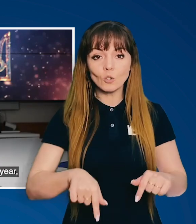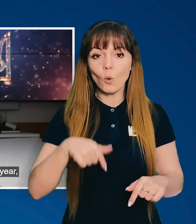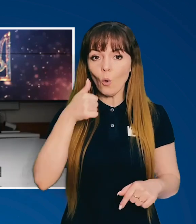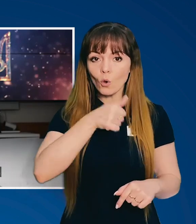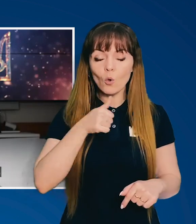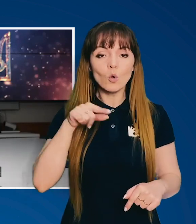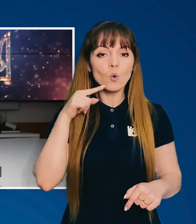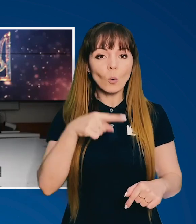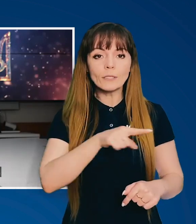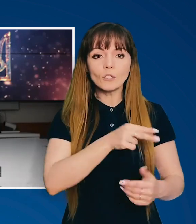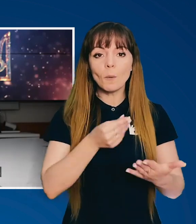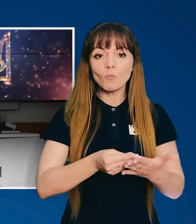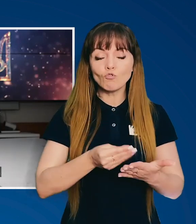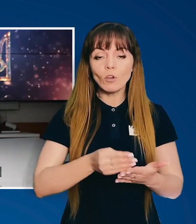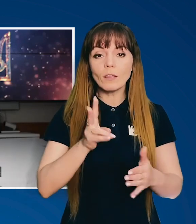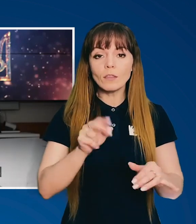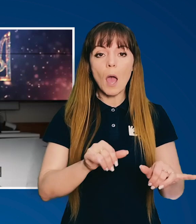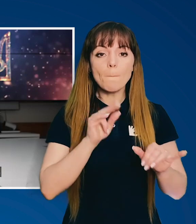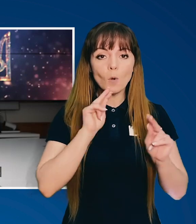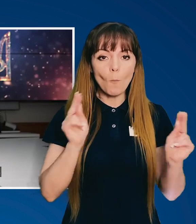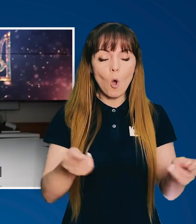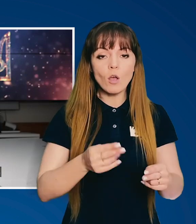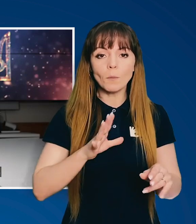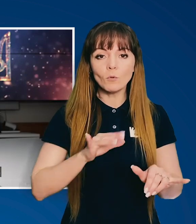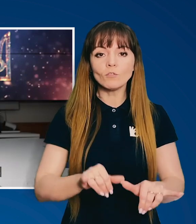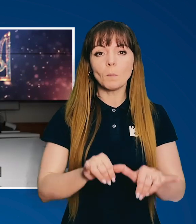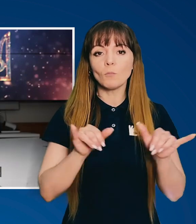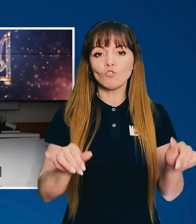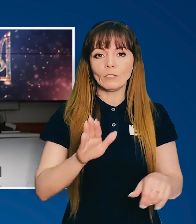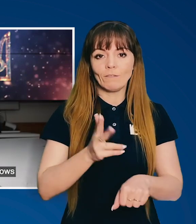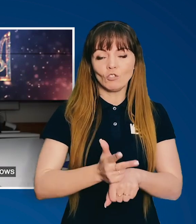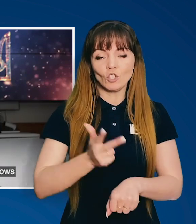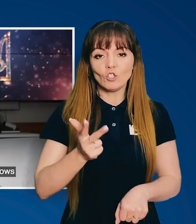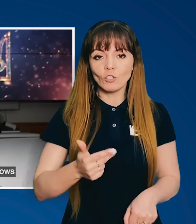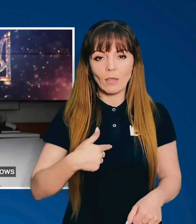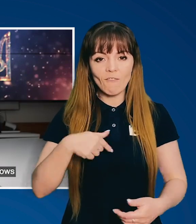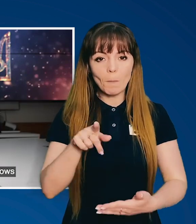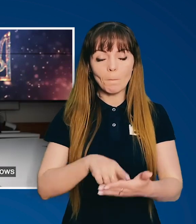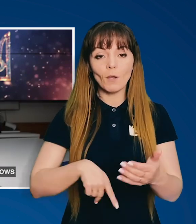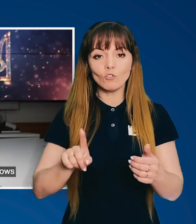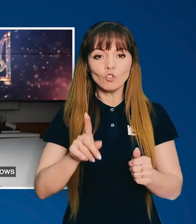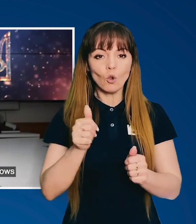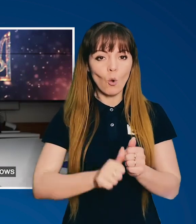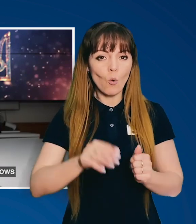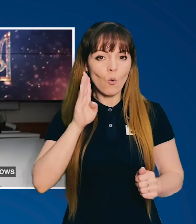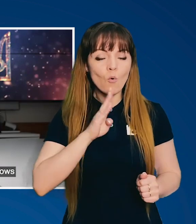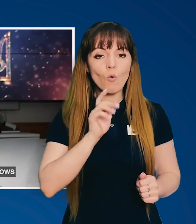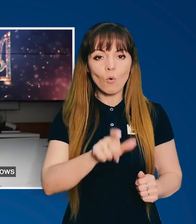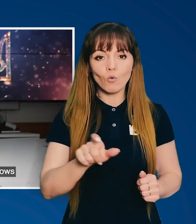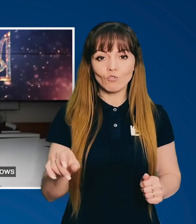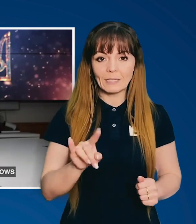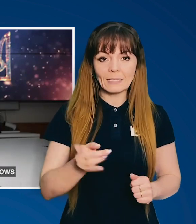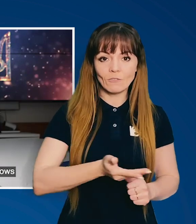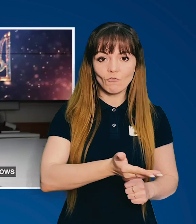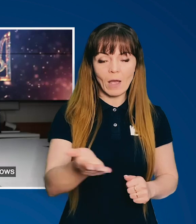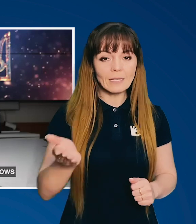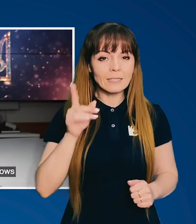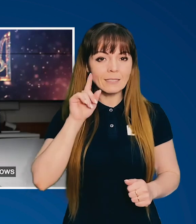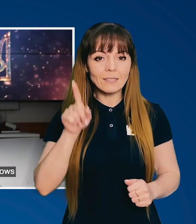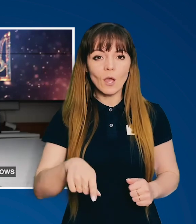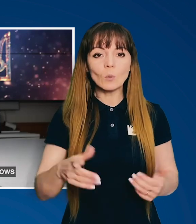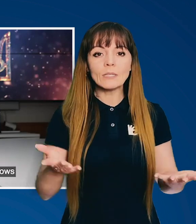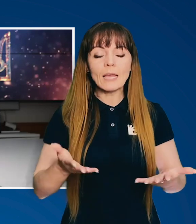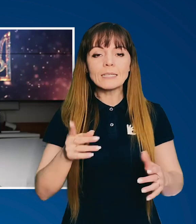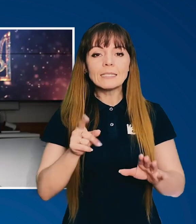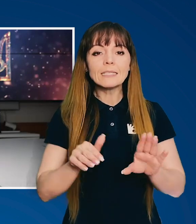місяці цього року російський бюджет на пропаганду був збільшений втричі. Я впевнений, що кожен і кожна з